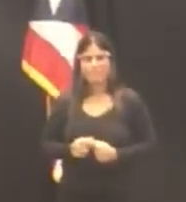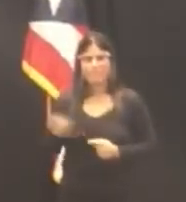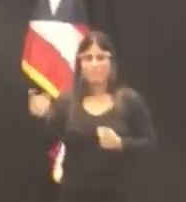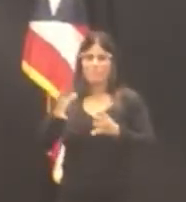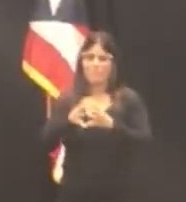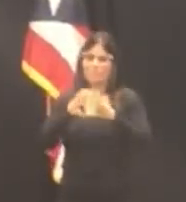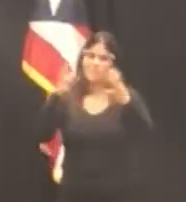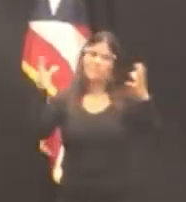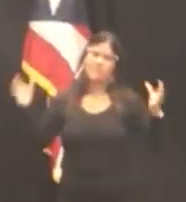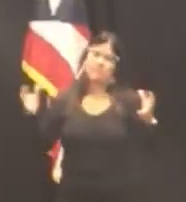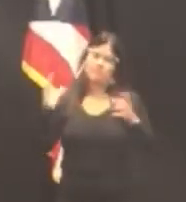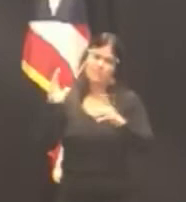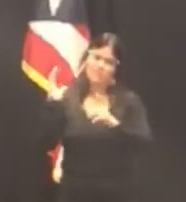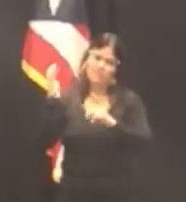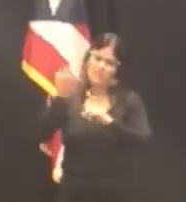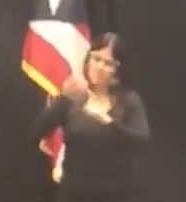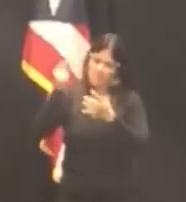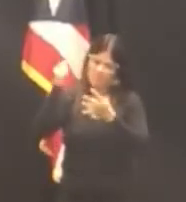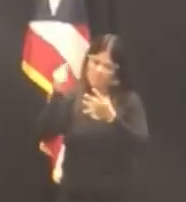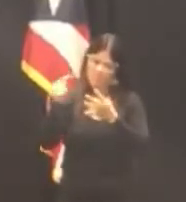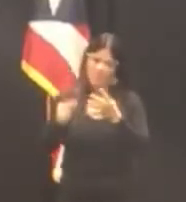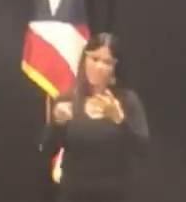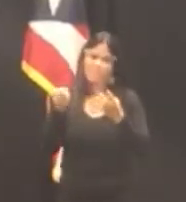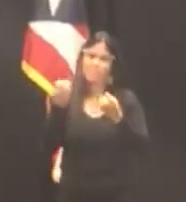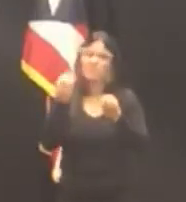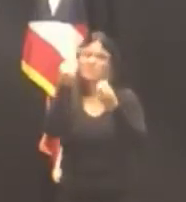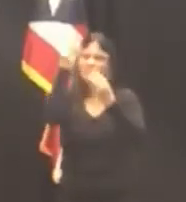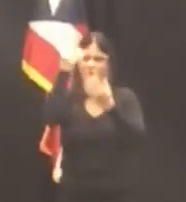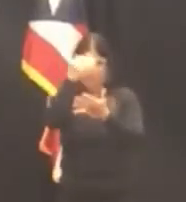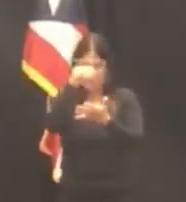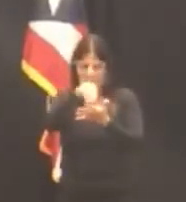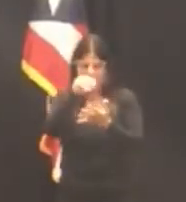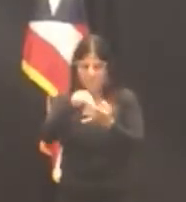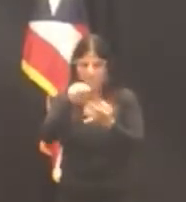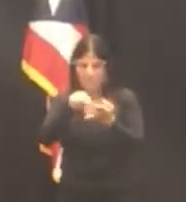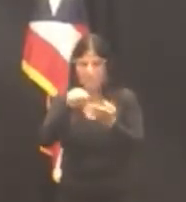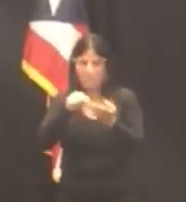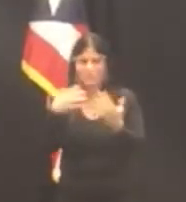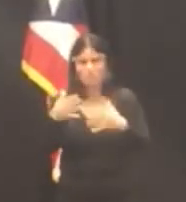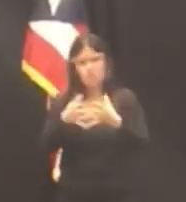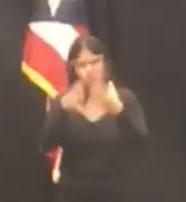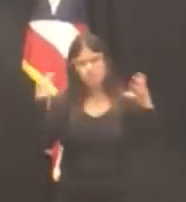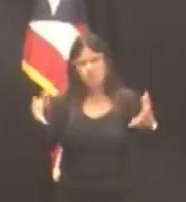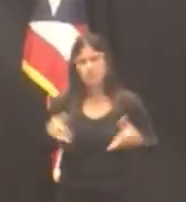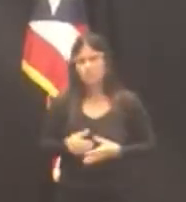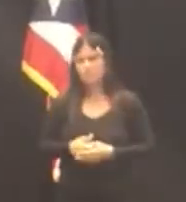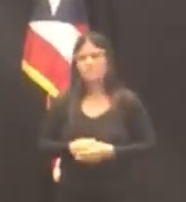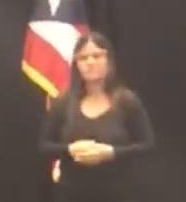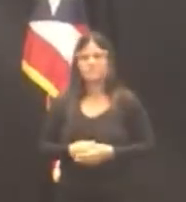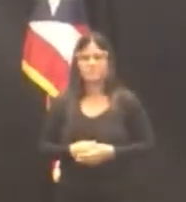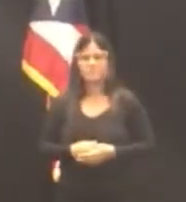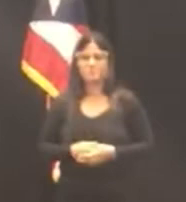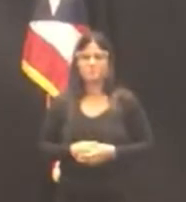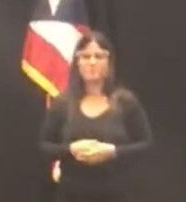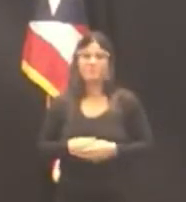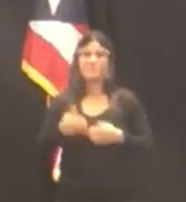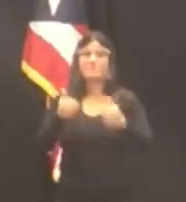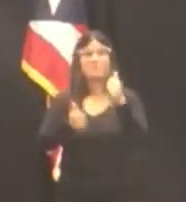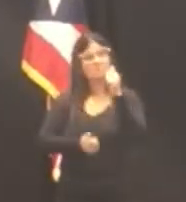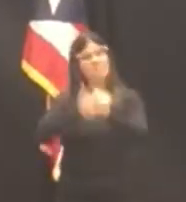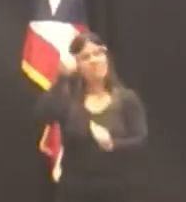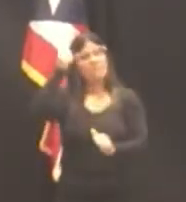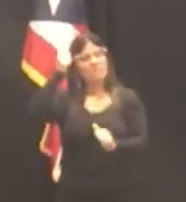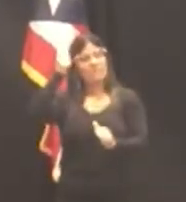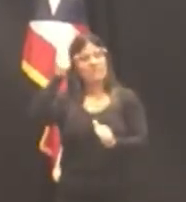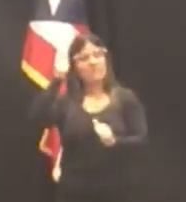controversias jurídicas en un tribunal colegiado en los que la inmensa mayoría de sus sentencias y resoluciones